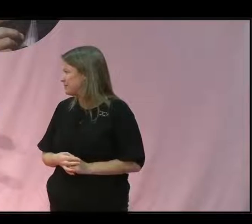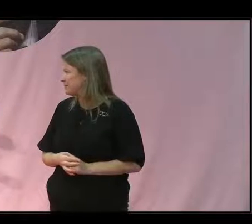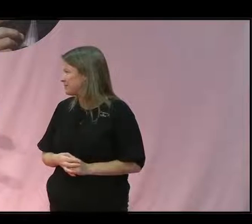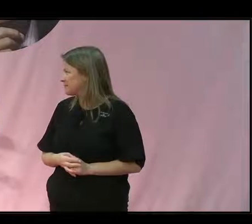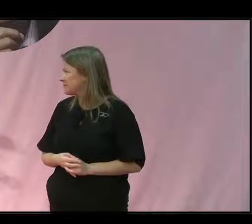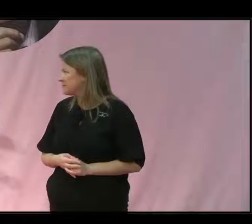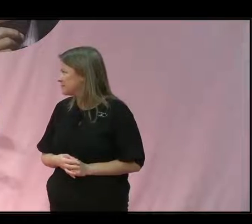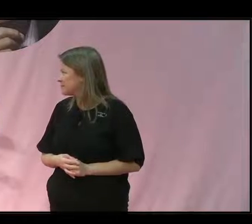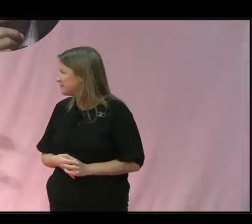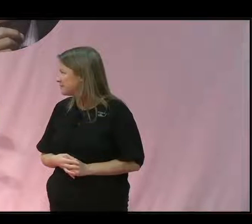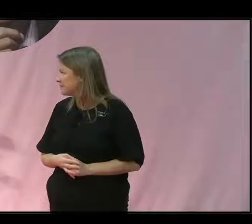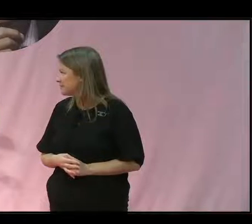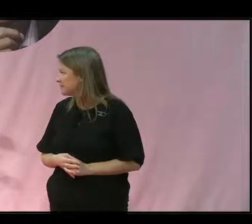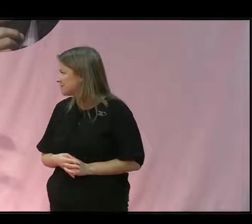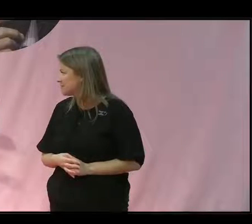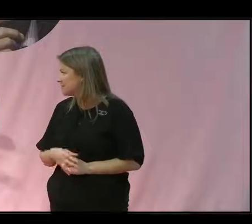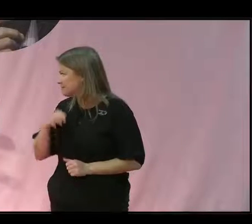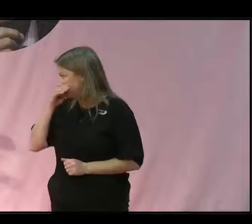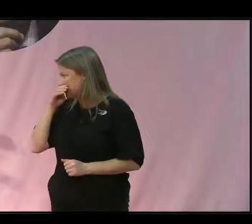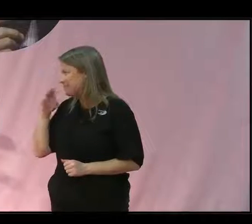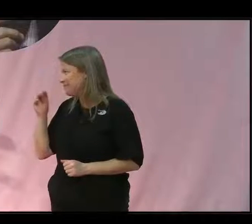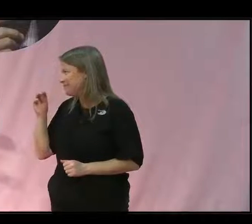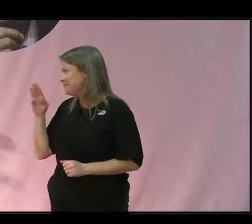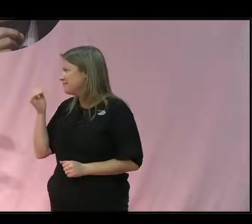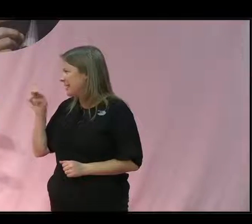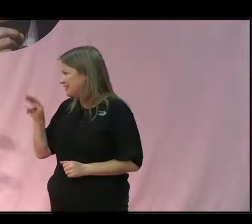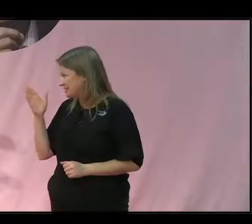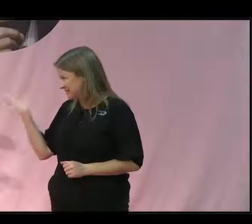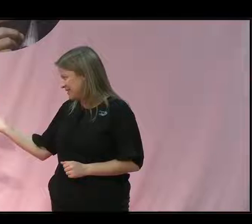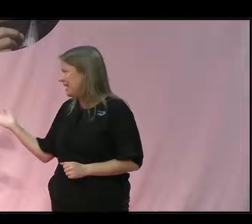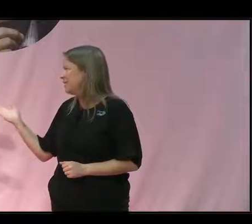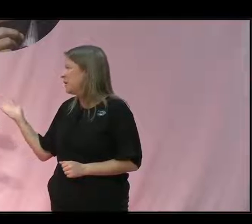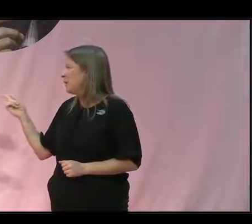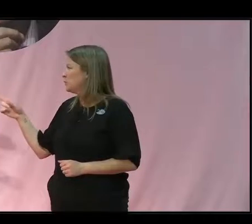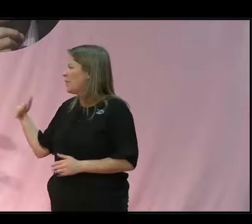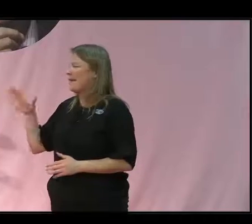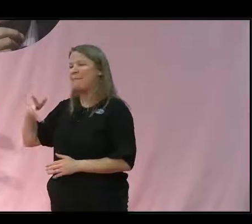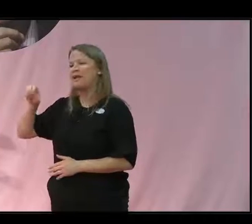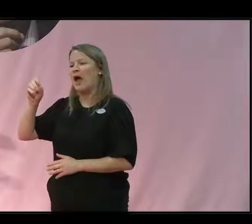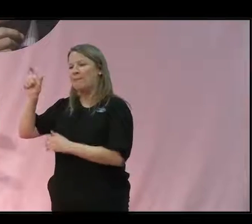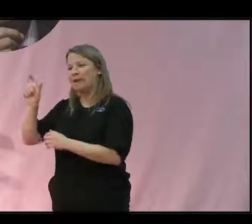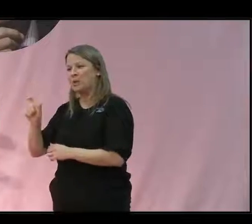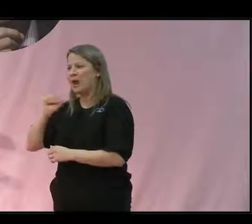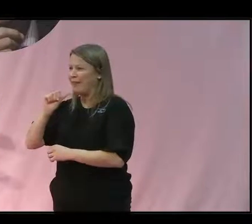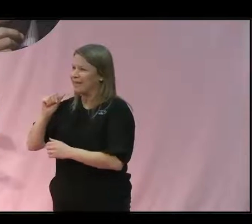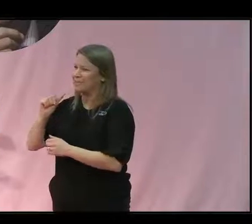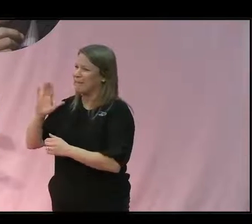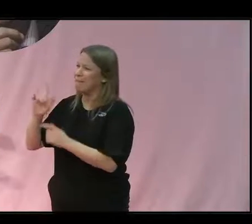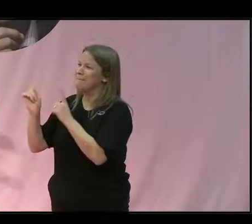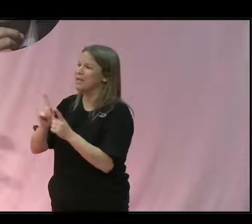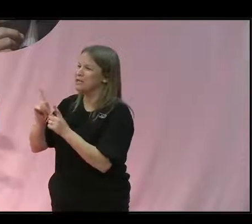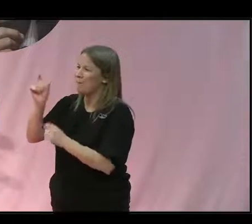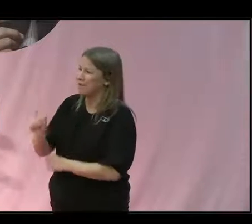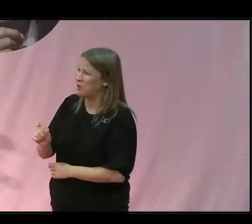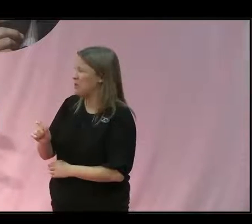Martin, vi har ju lite nischat dig som miljöpersonen och Anders som människopersonen. Men så enkelt är det för att du får ju faktiskt också på